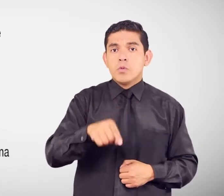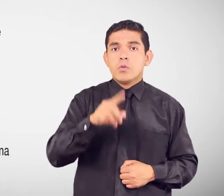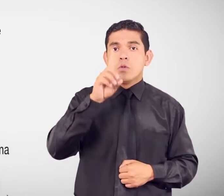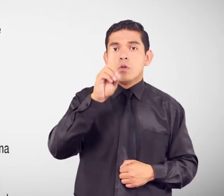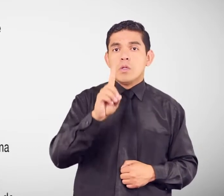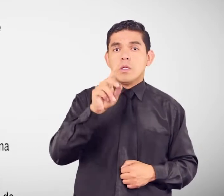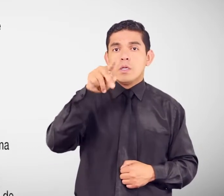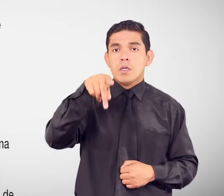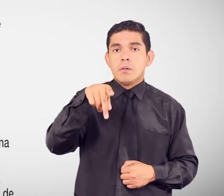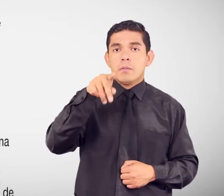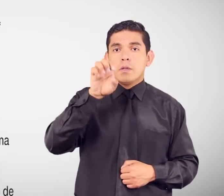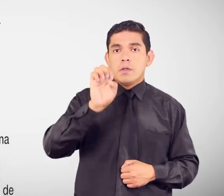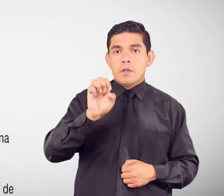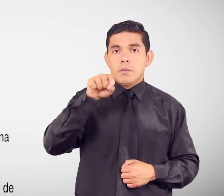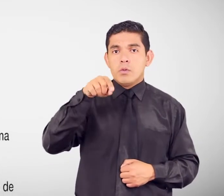.gov.es